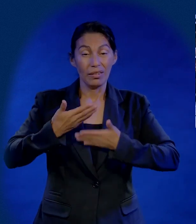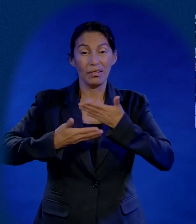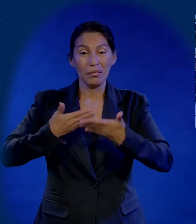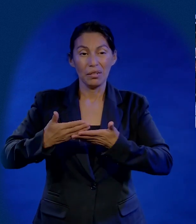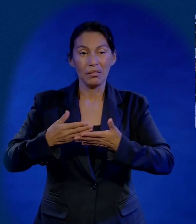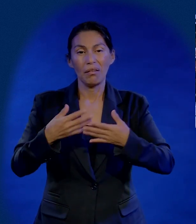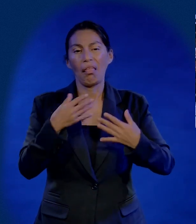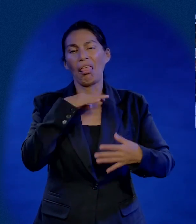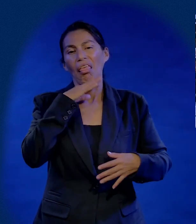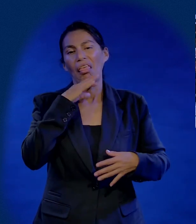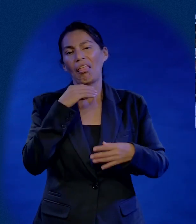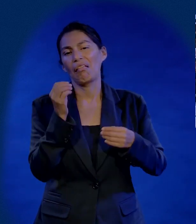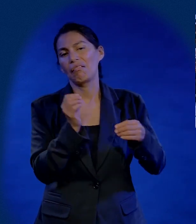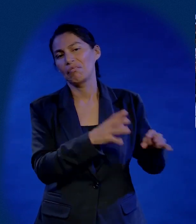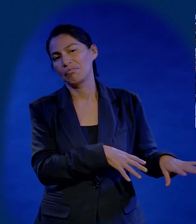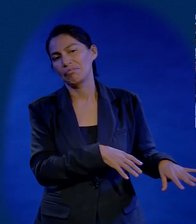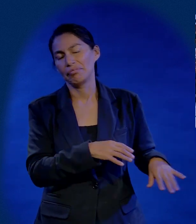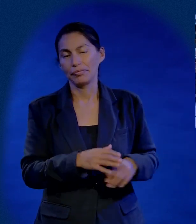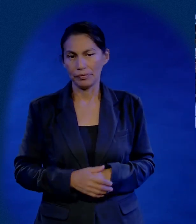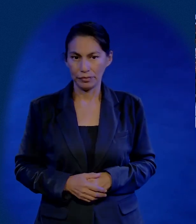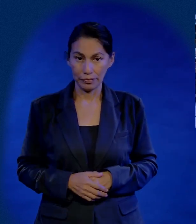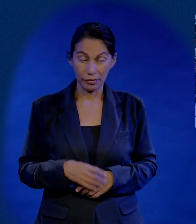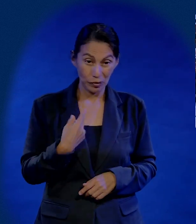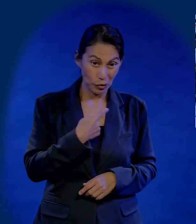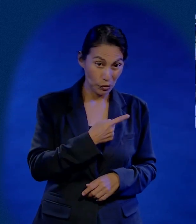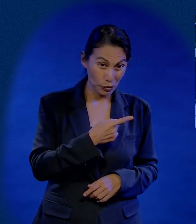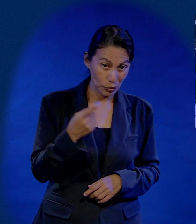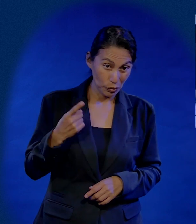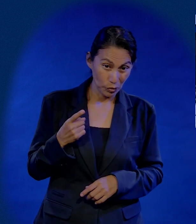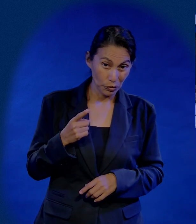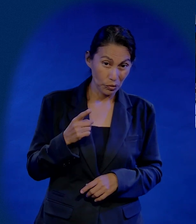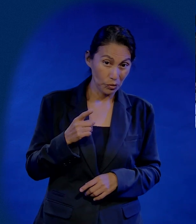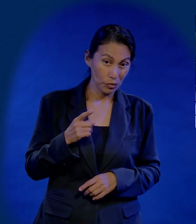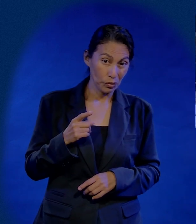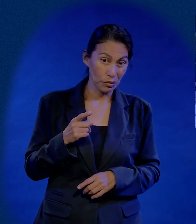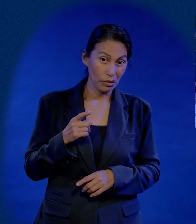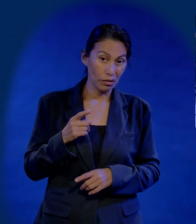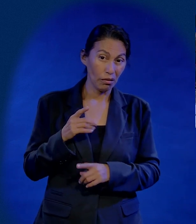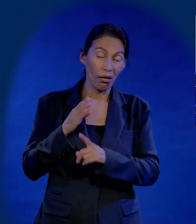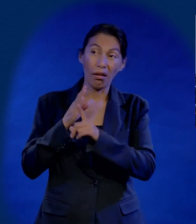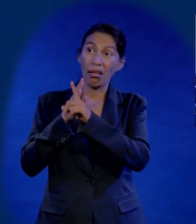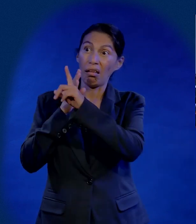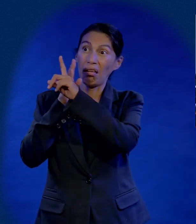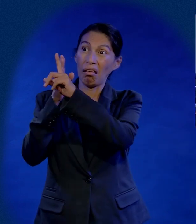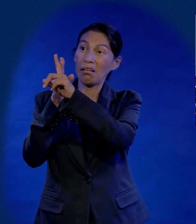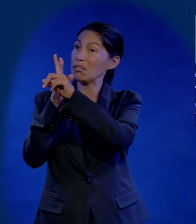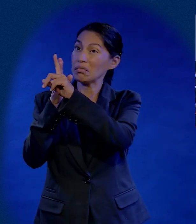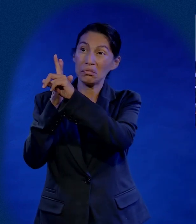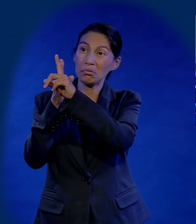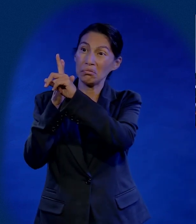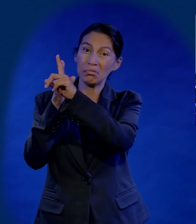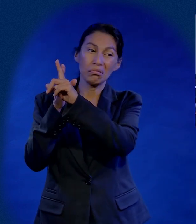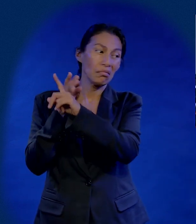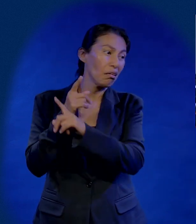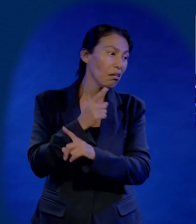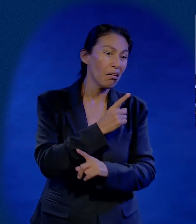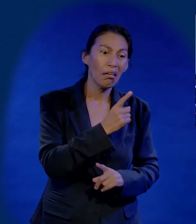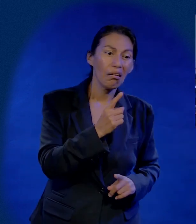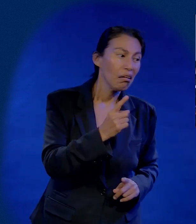amor, la libertad, la justicia, el servicio. Cuando nosotros vivimos enfocados en cosas que no son